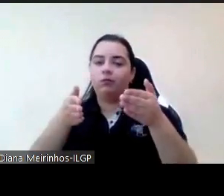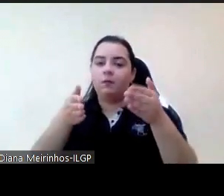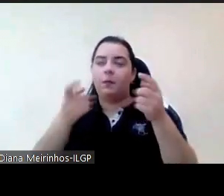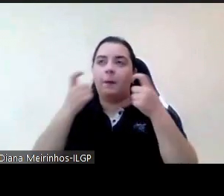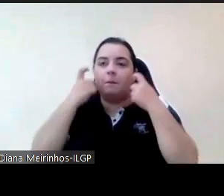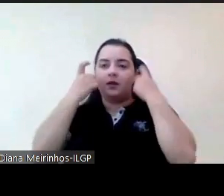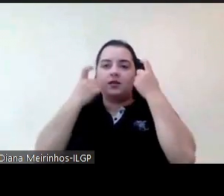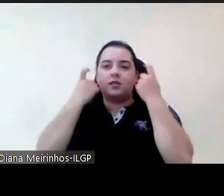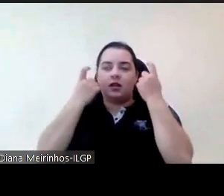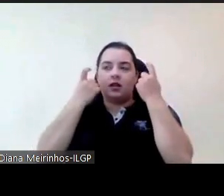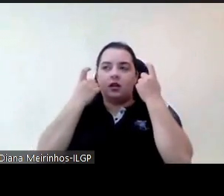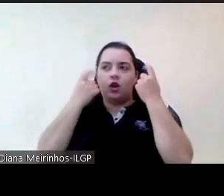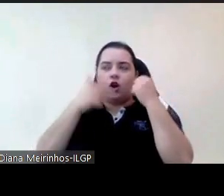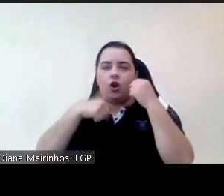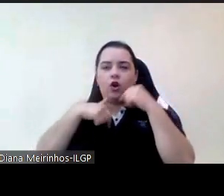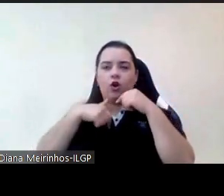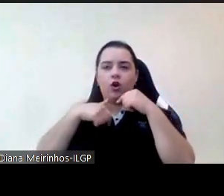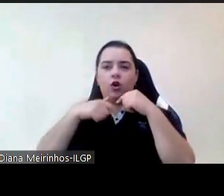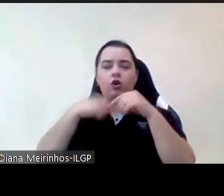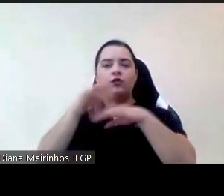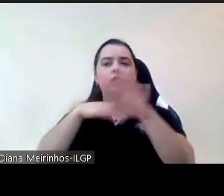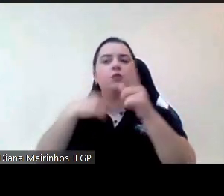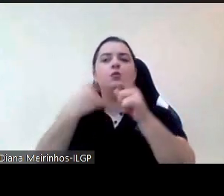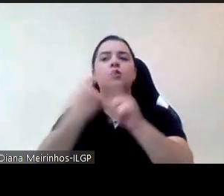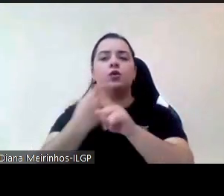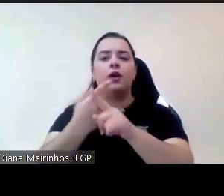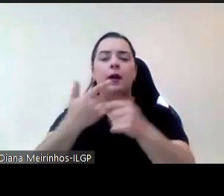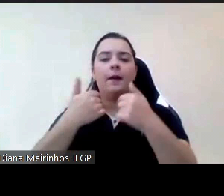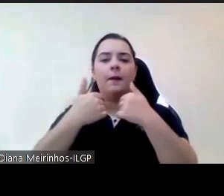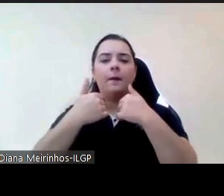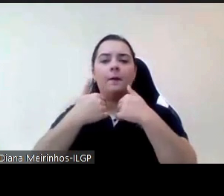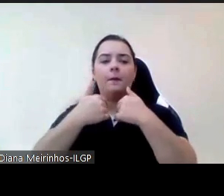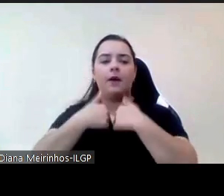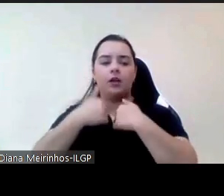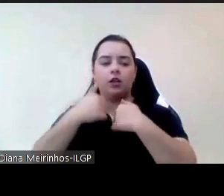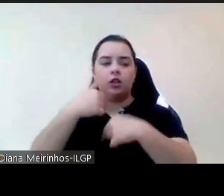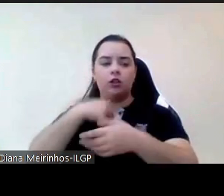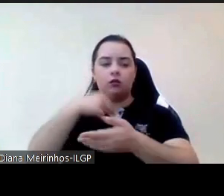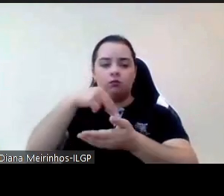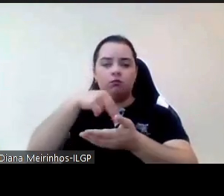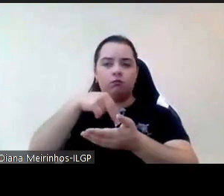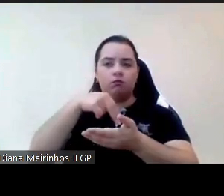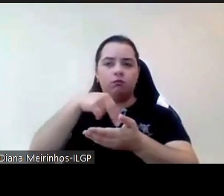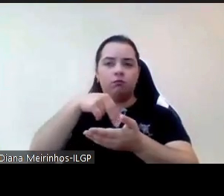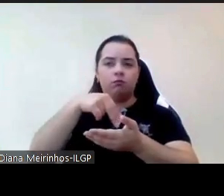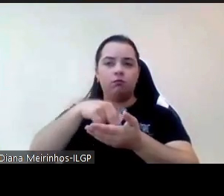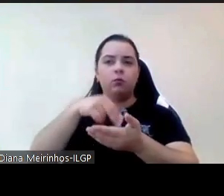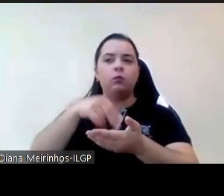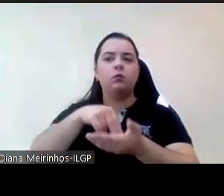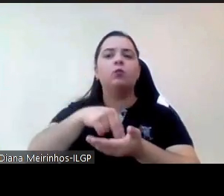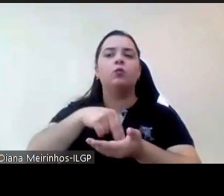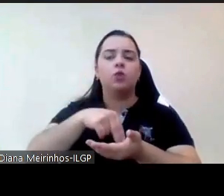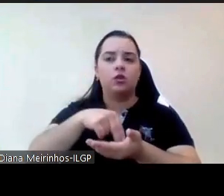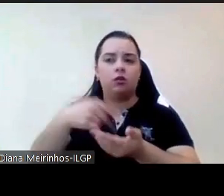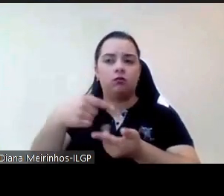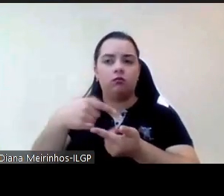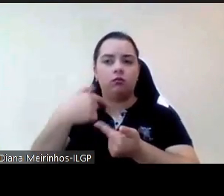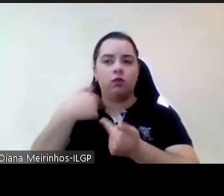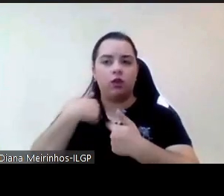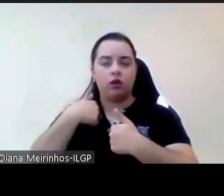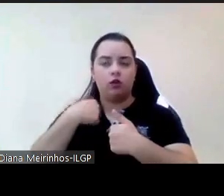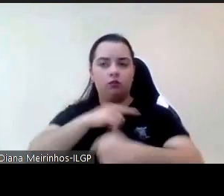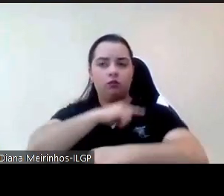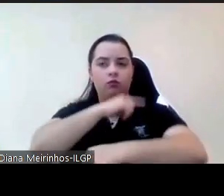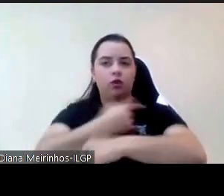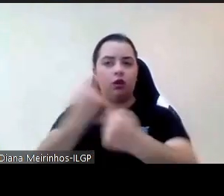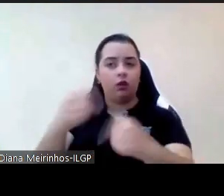fazemos as nossas ações desde onde as vamos implementar porque de facto segundo o nosso ponto